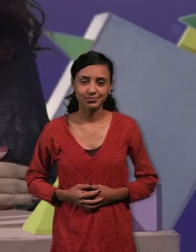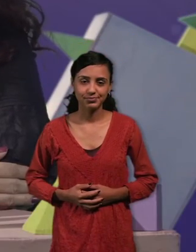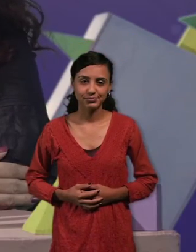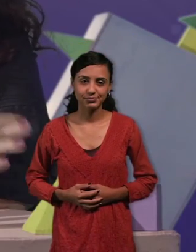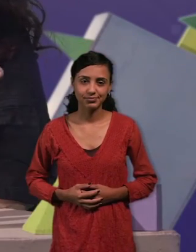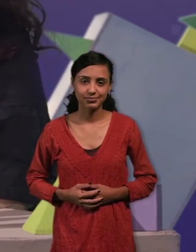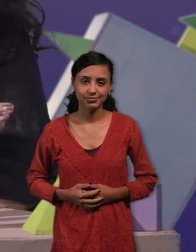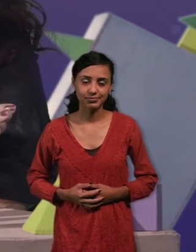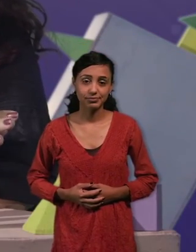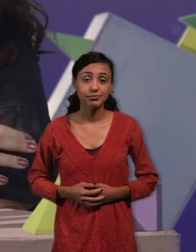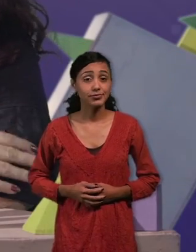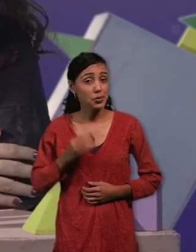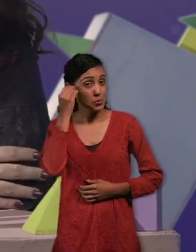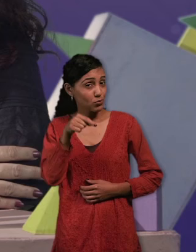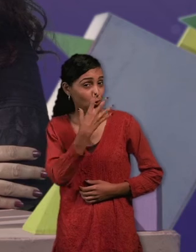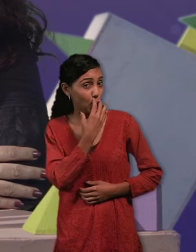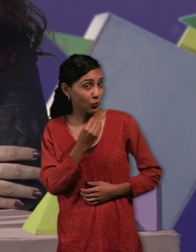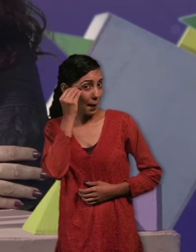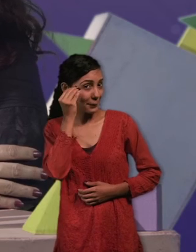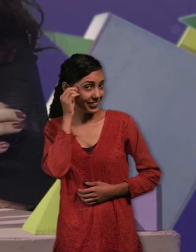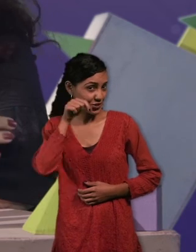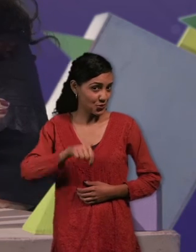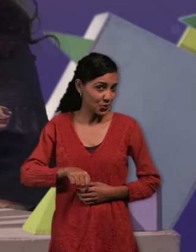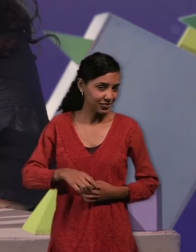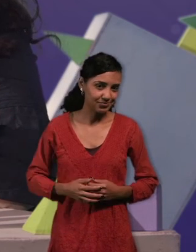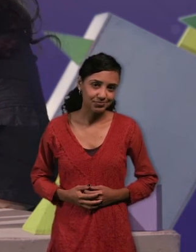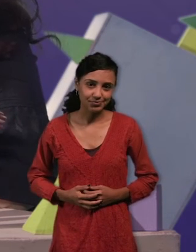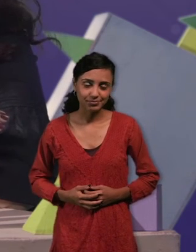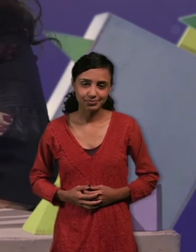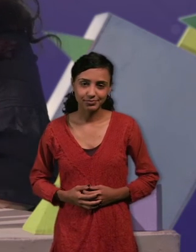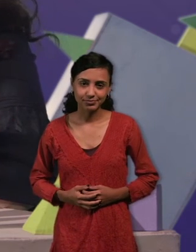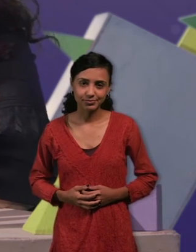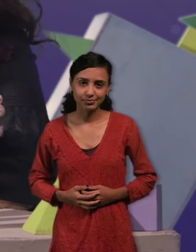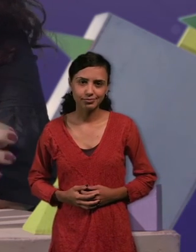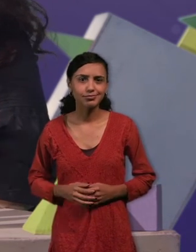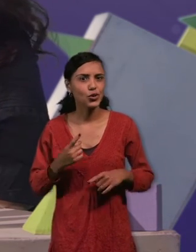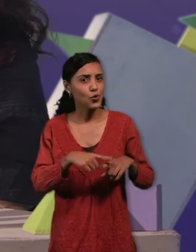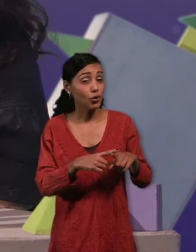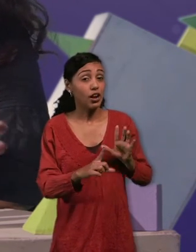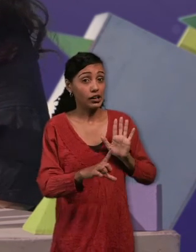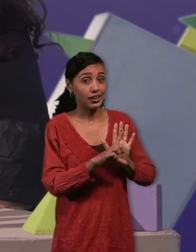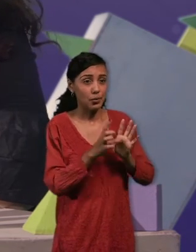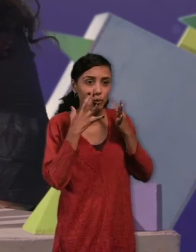Espero que te haya gustado lo que hemos aprendido en el día de hoy. Sin duda serán trucos y normas que harán que tus animaciones queden